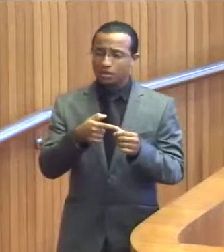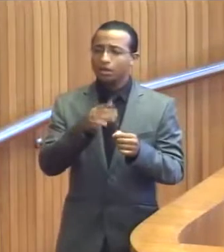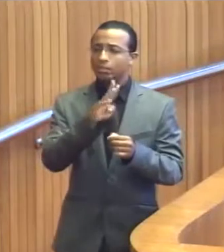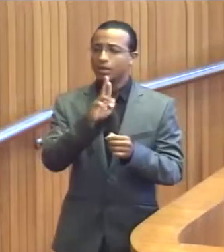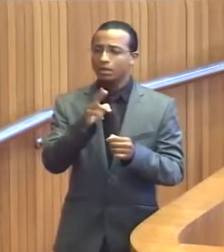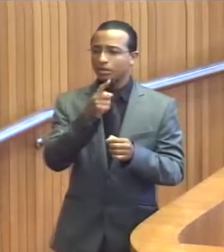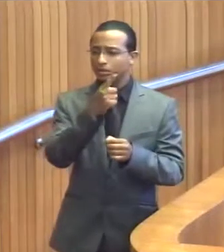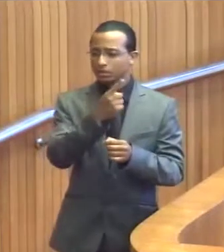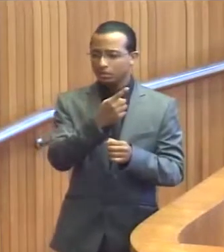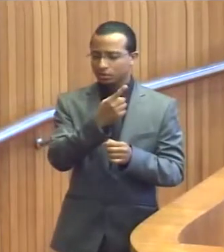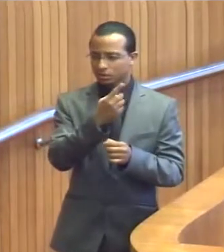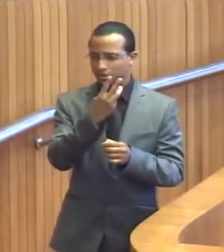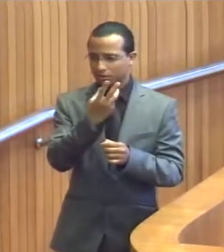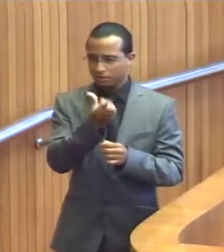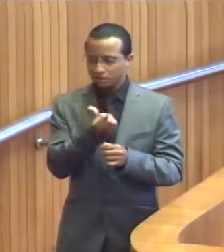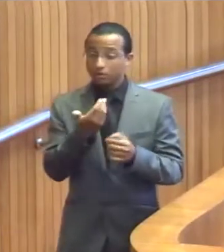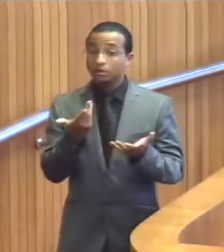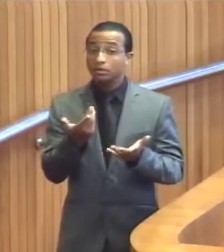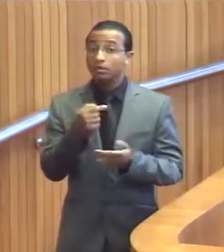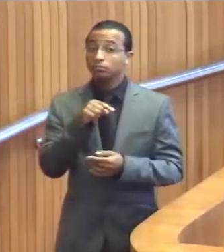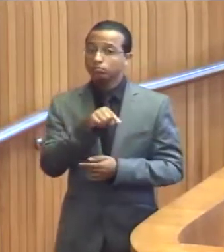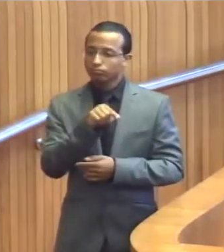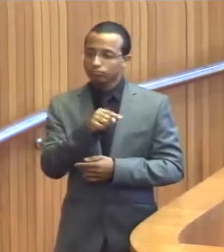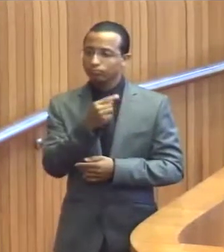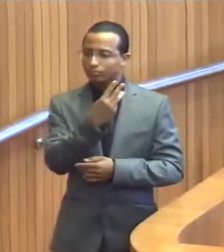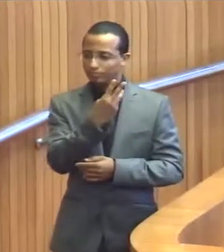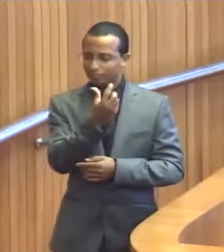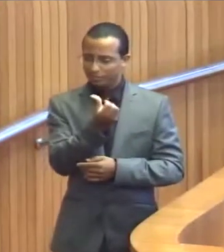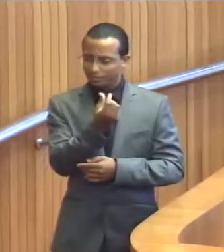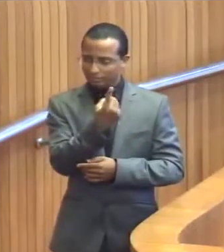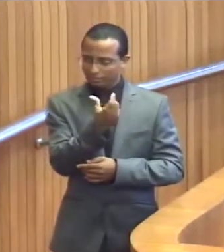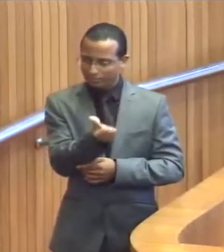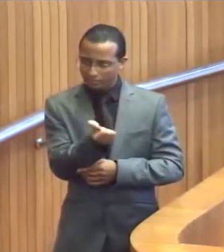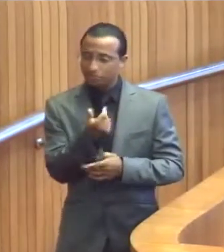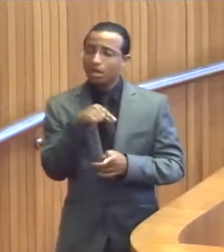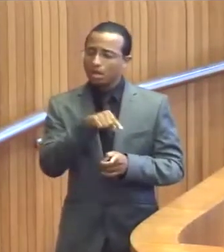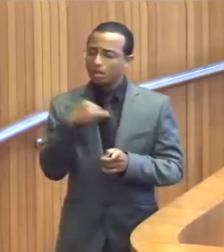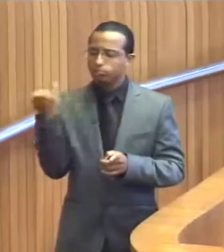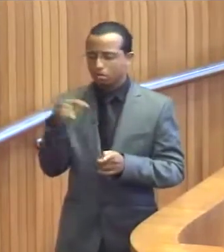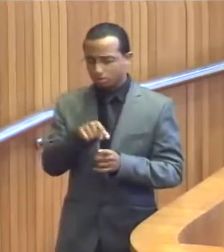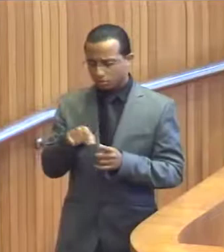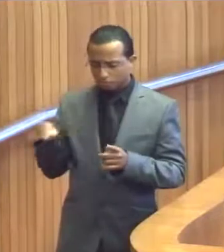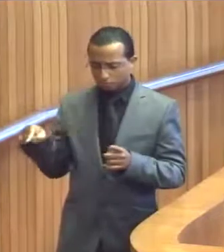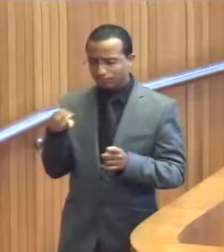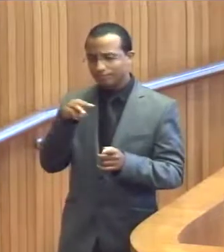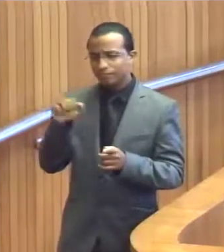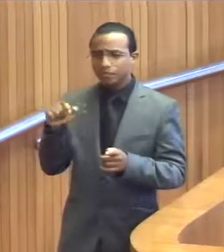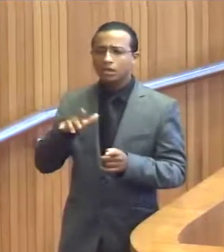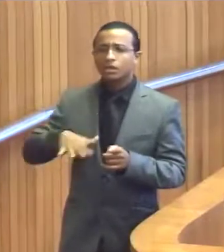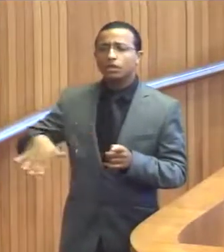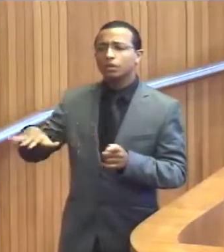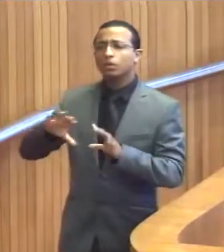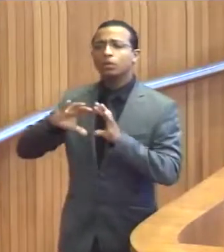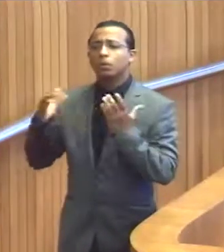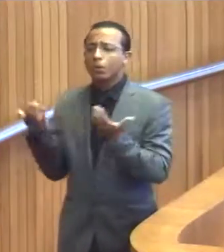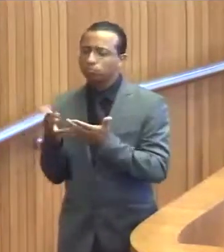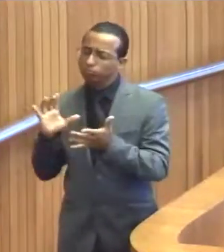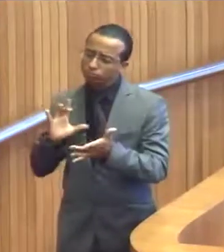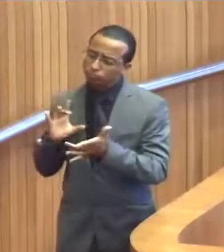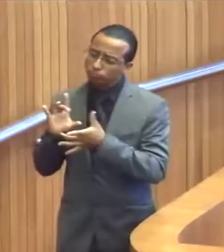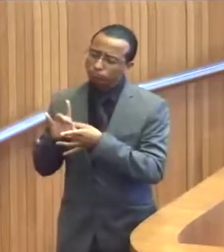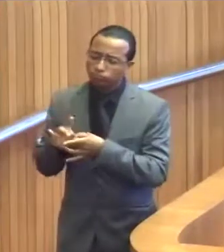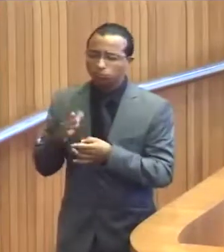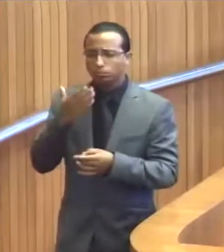é uma comunidade que precisa muito dessa ligação com aquela região, e toda a comunidade está unida